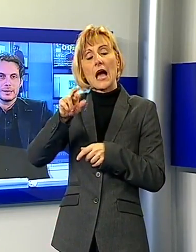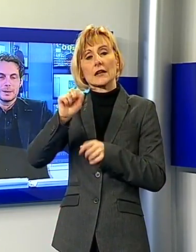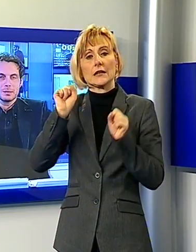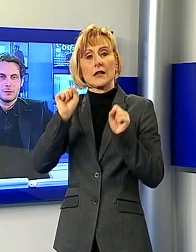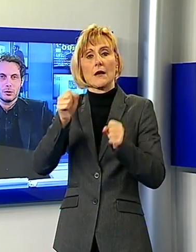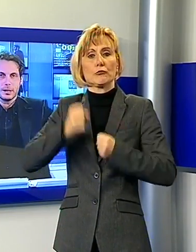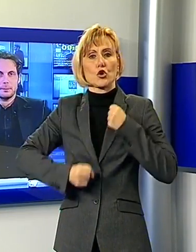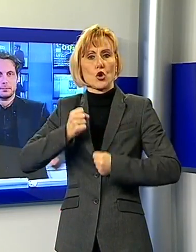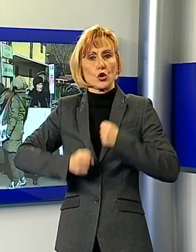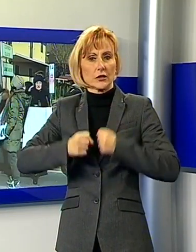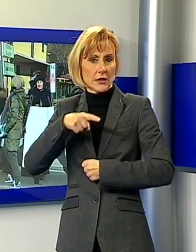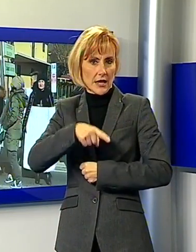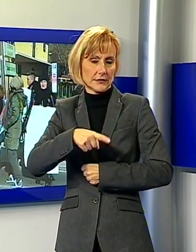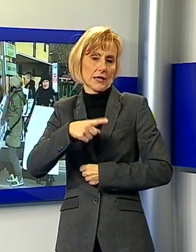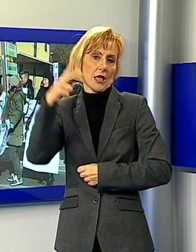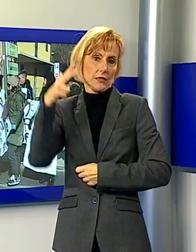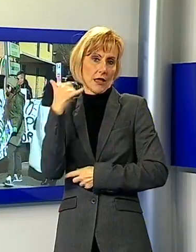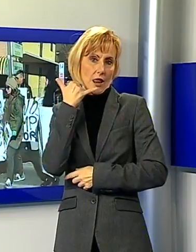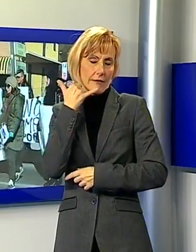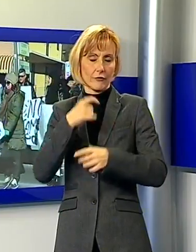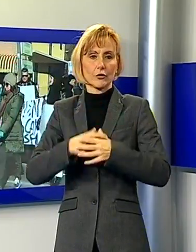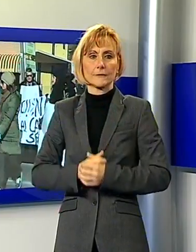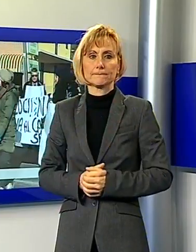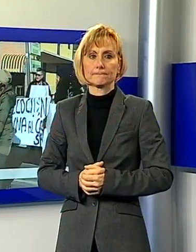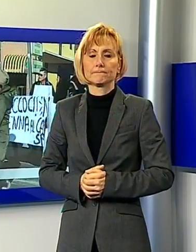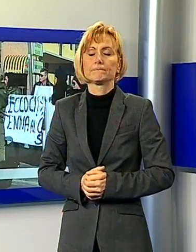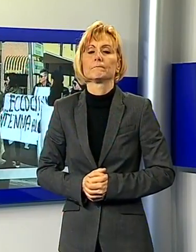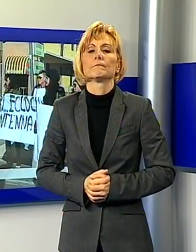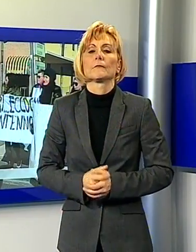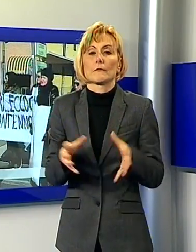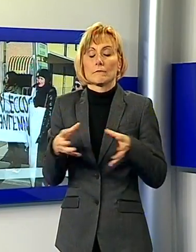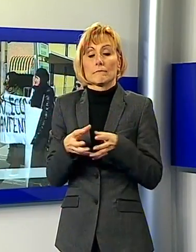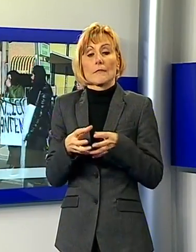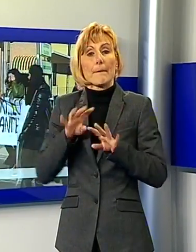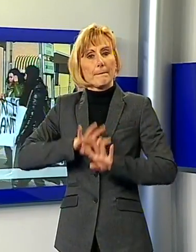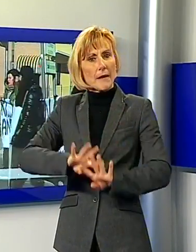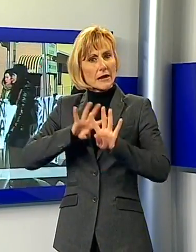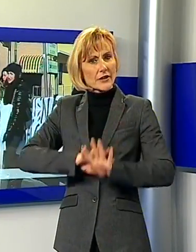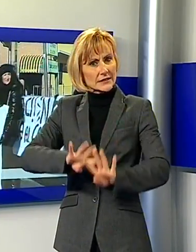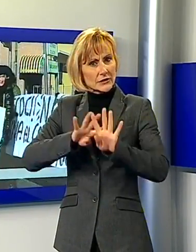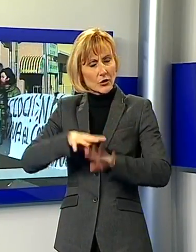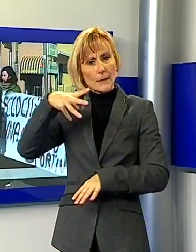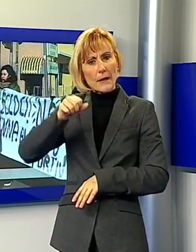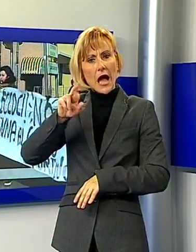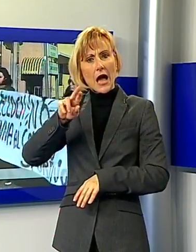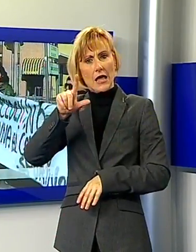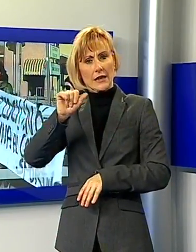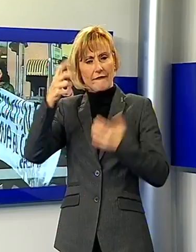telefonica. Avanti e indietro sulle strisce pedonali al semaforo di Marlia per protestare contro la prevista